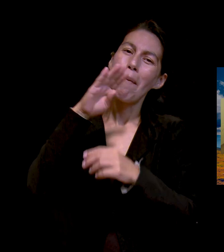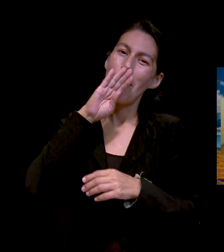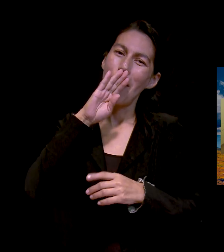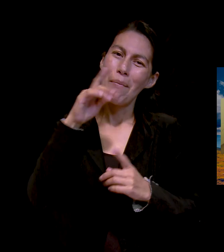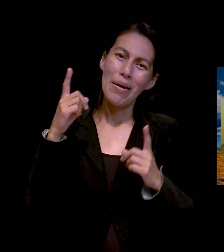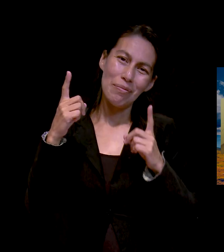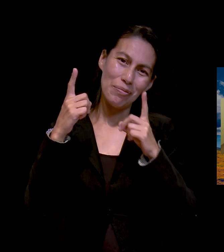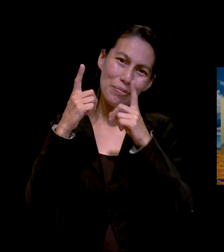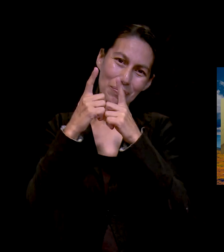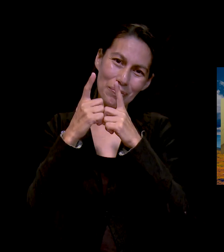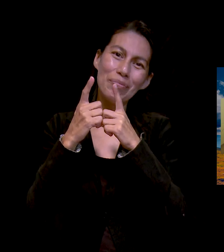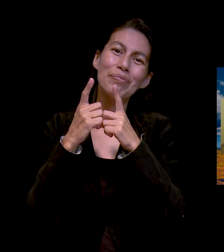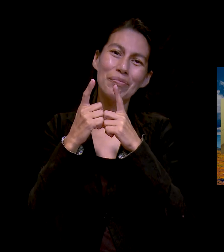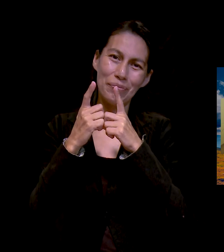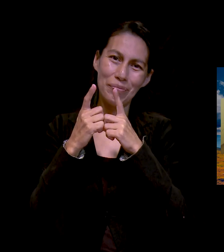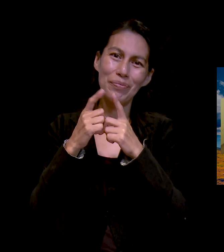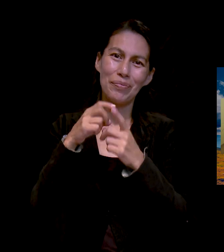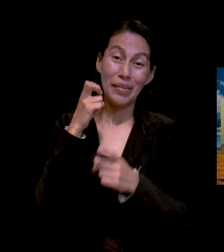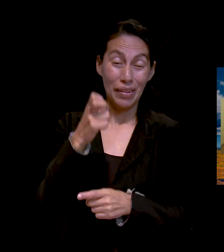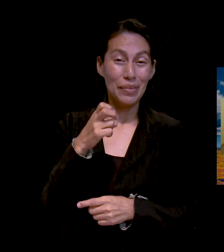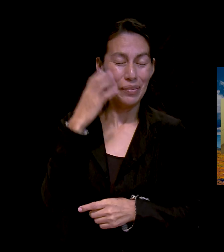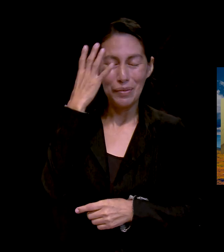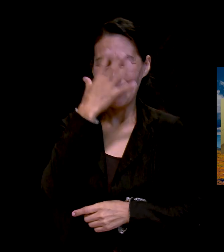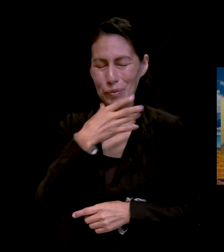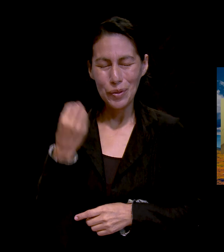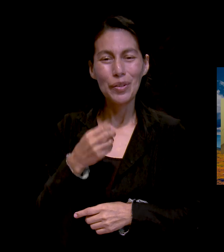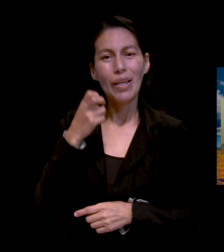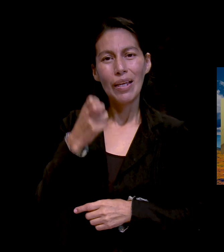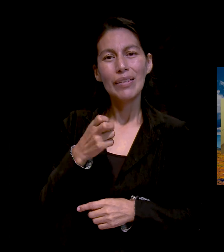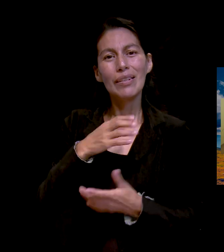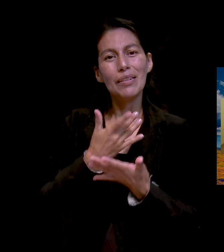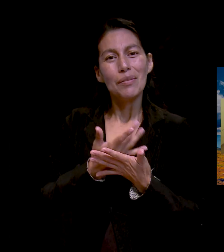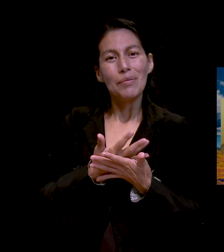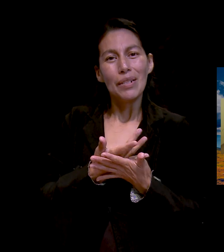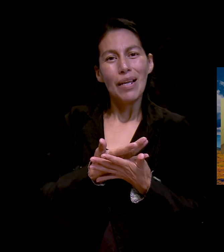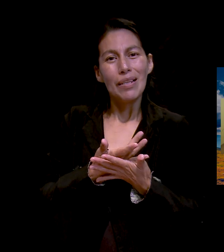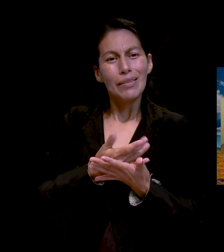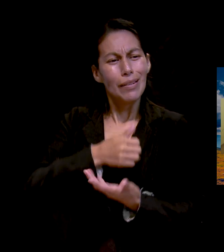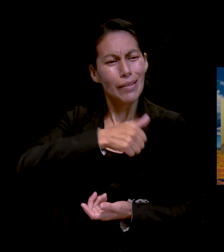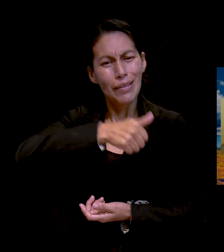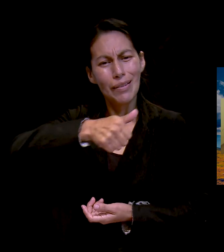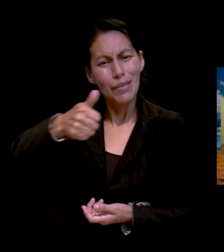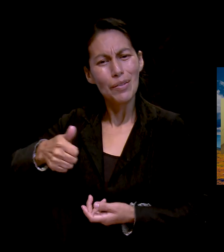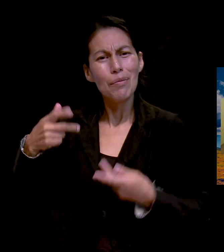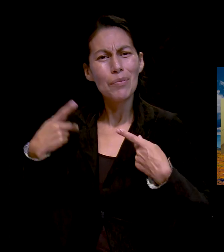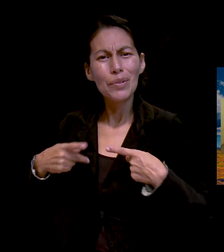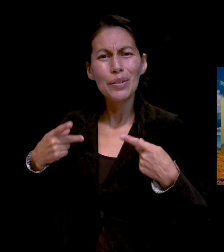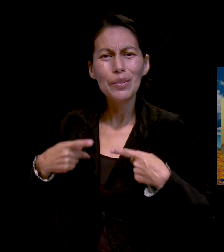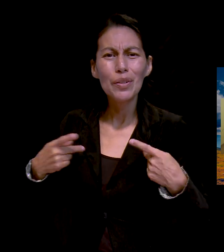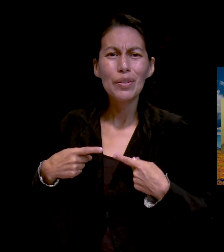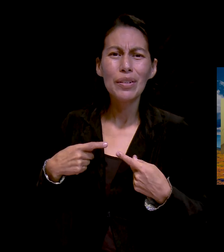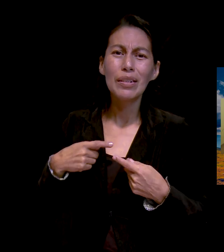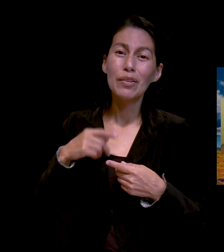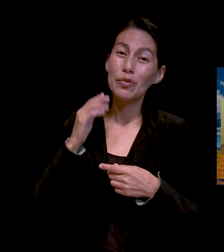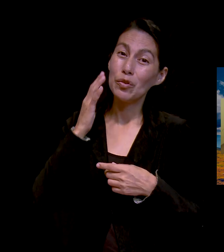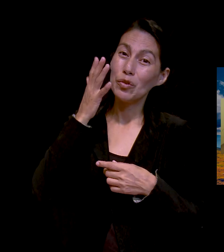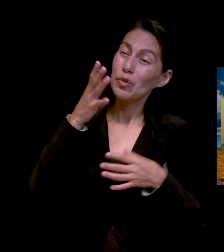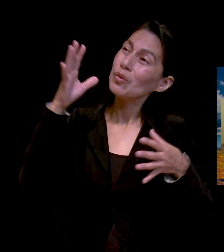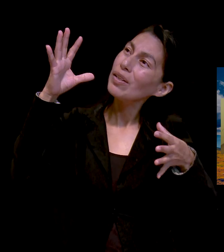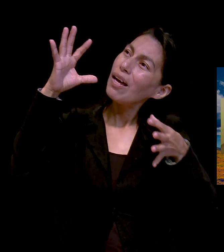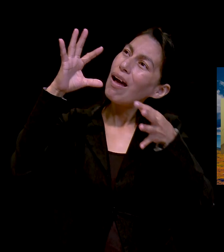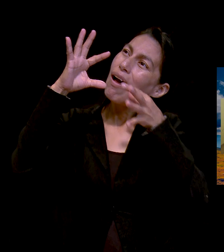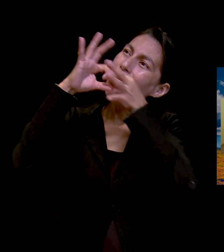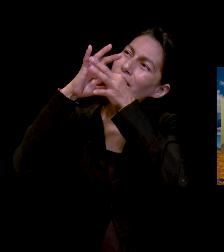volvernos a reencontrar en aquel precioso día. Por eso debemos mantenernos unidos en oración. Les